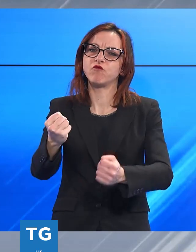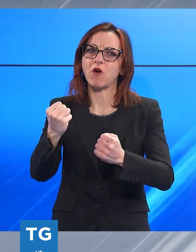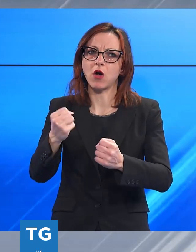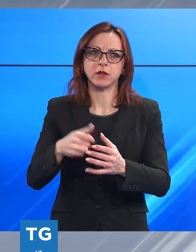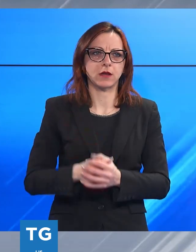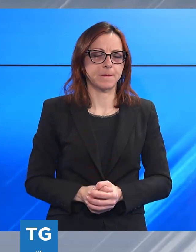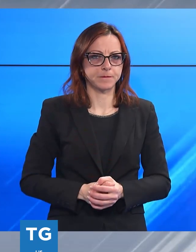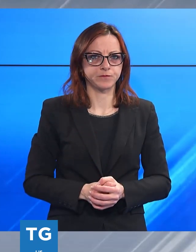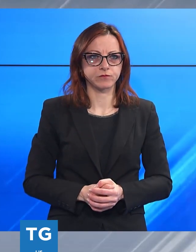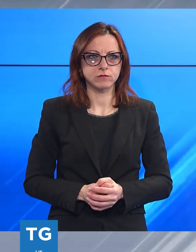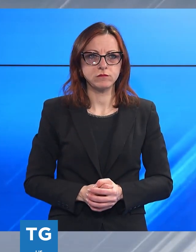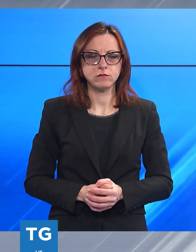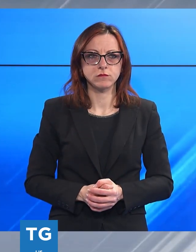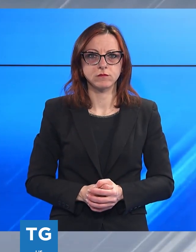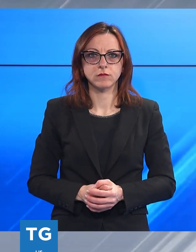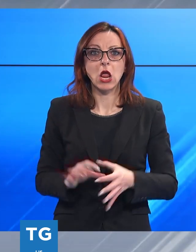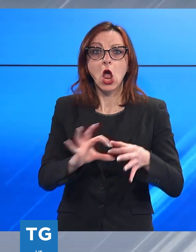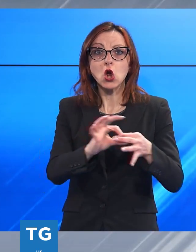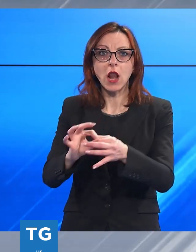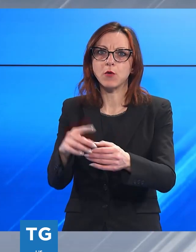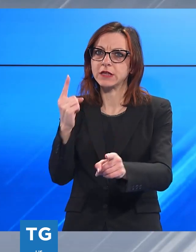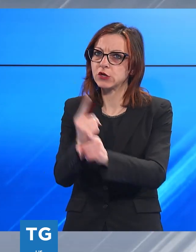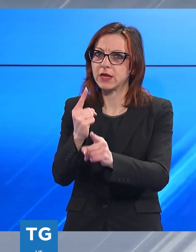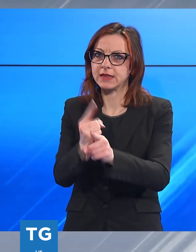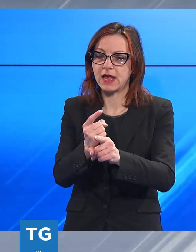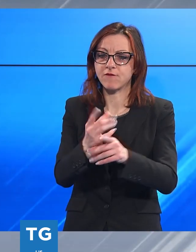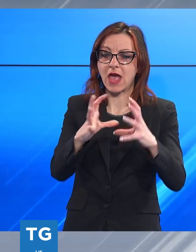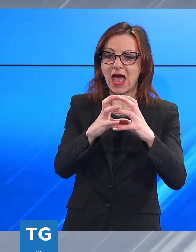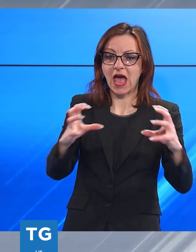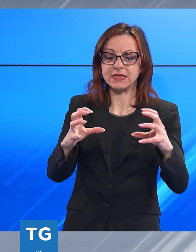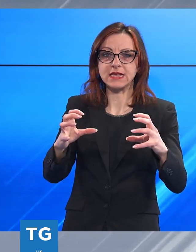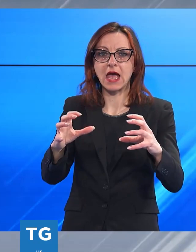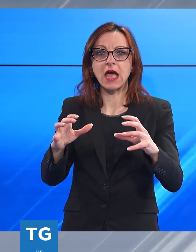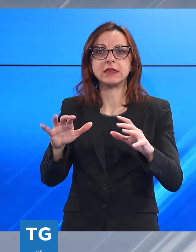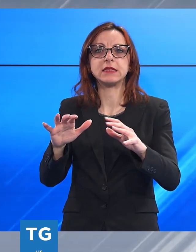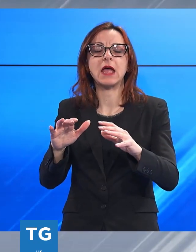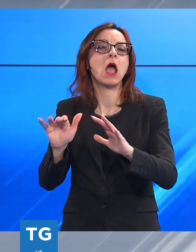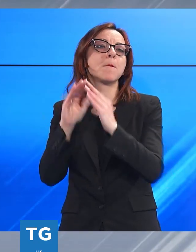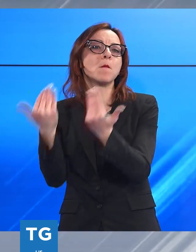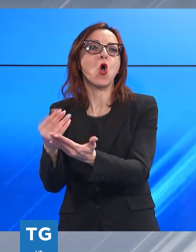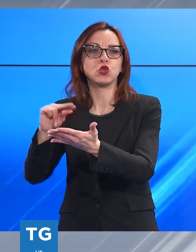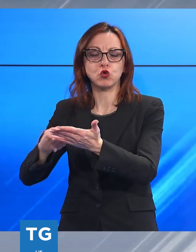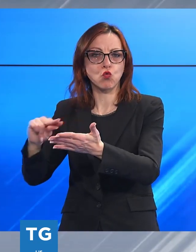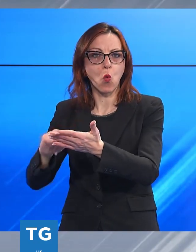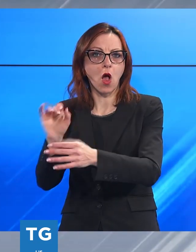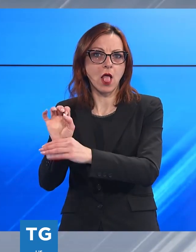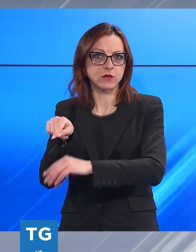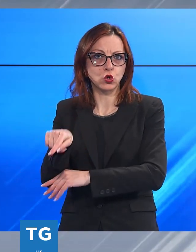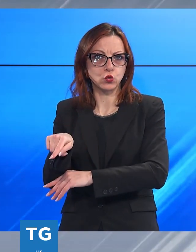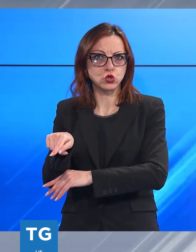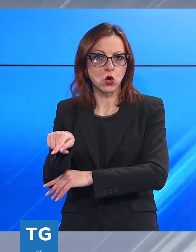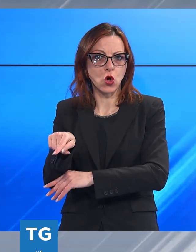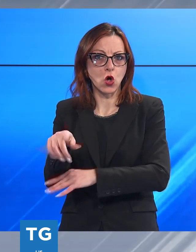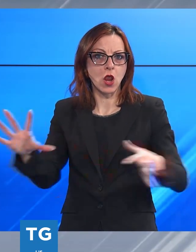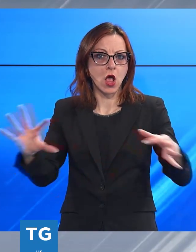importante una forte collaborazione fra le aziende e il mondo ovviamente dell'istruzione che deve partire probabilmente da